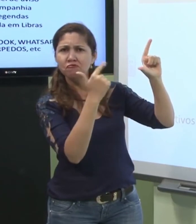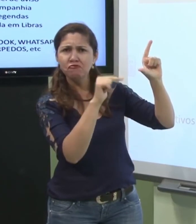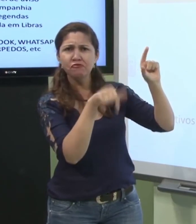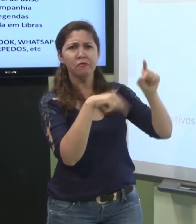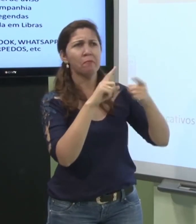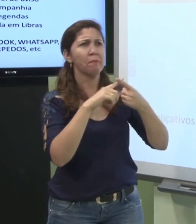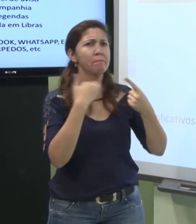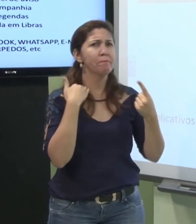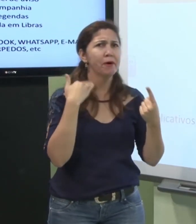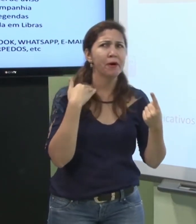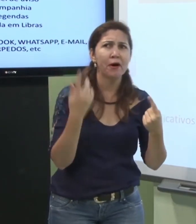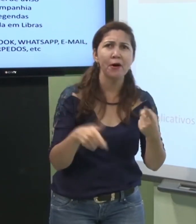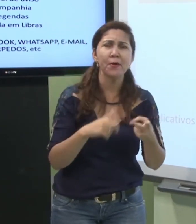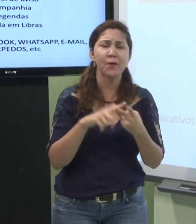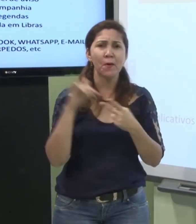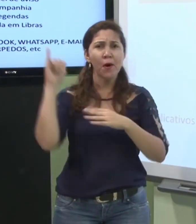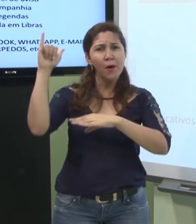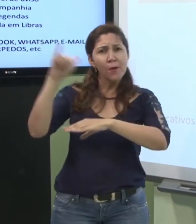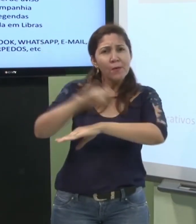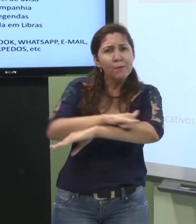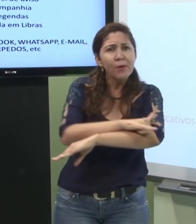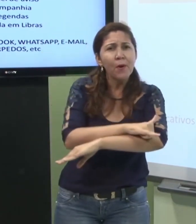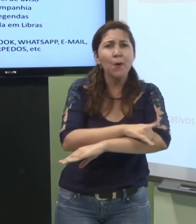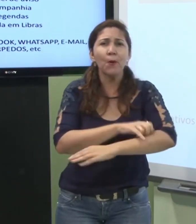senha nos aeroportos, hospitais.